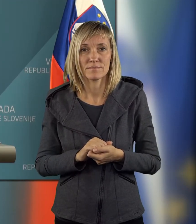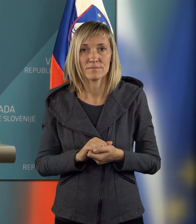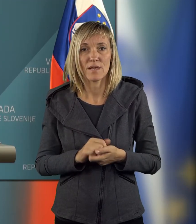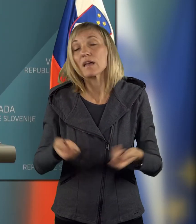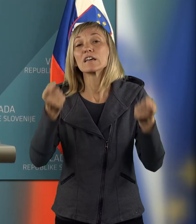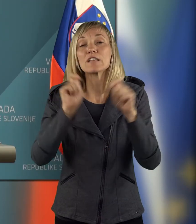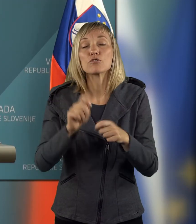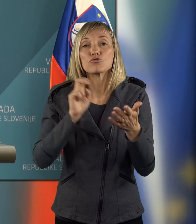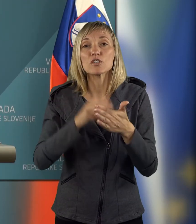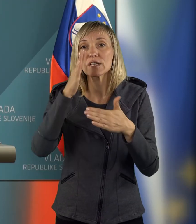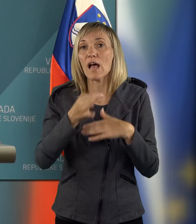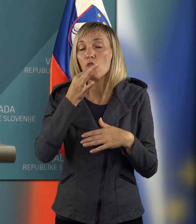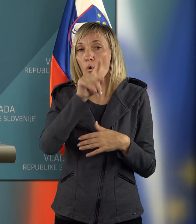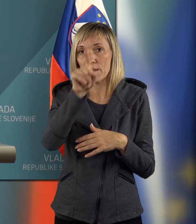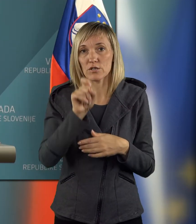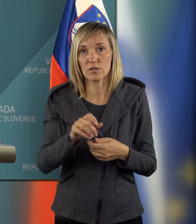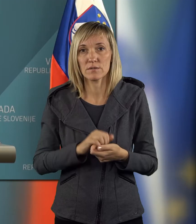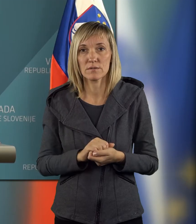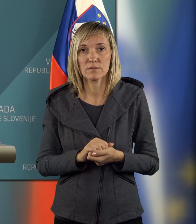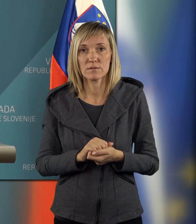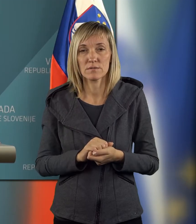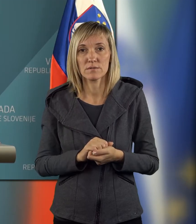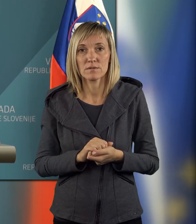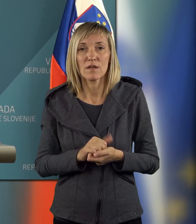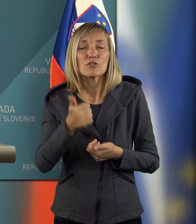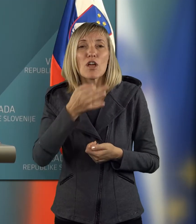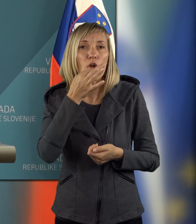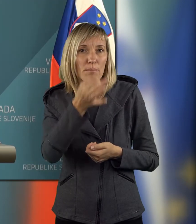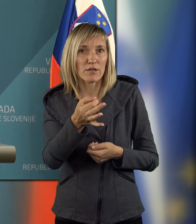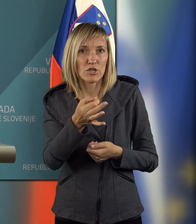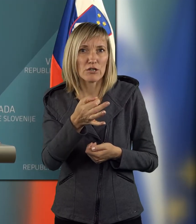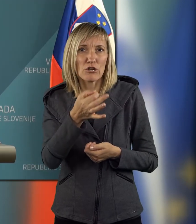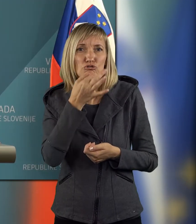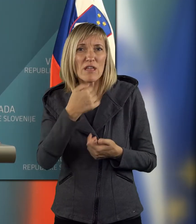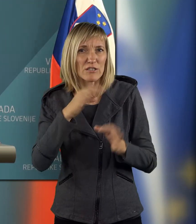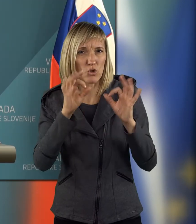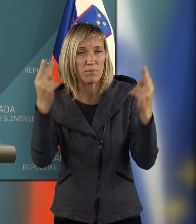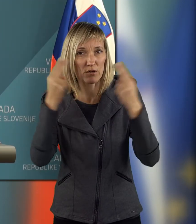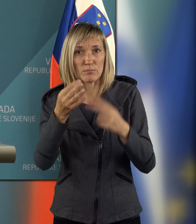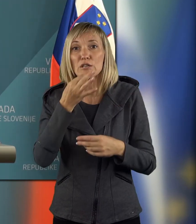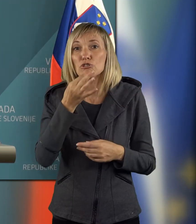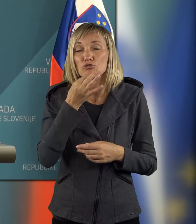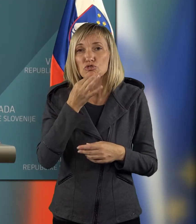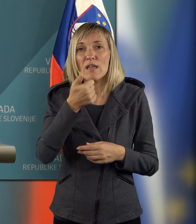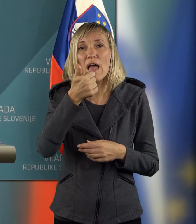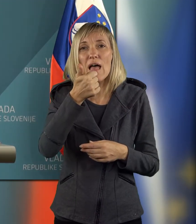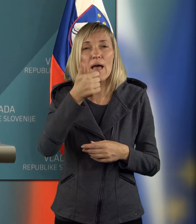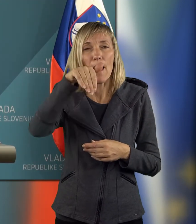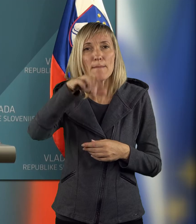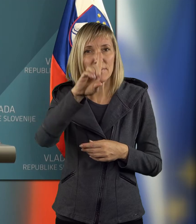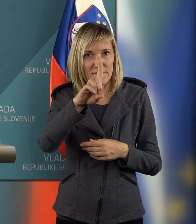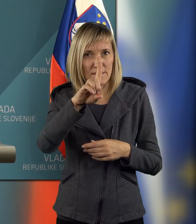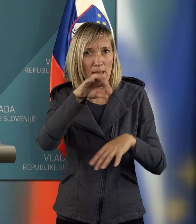Zaključujemo še dladne vprašanje in zvoljte rade v Sloveniji. Ja, Helena Lovinčič, rada bi tole preverila, če sem prav razumela. Zdaj, če je MD